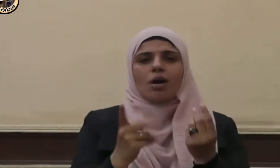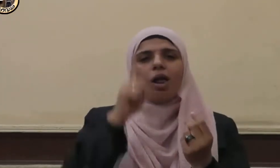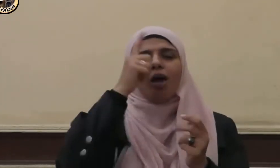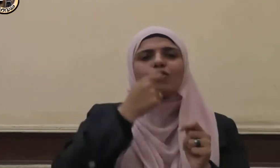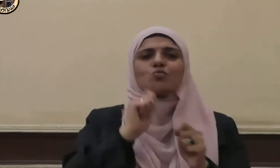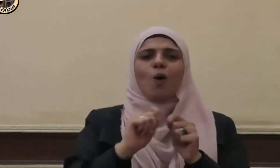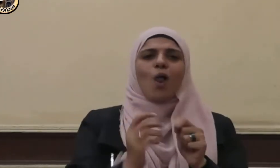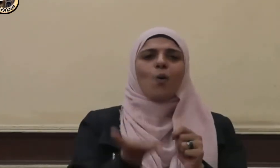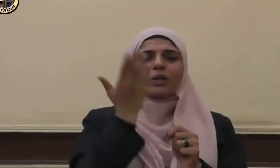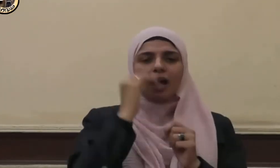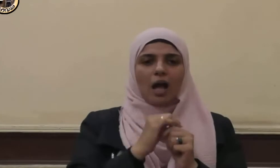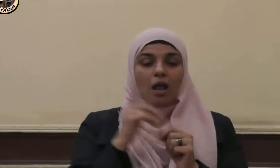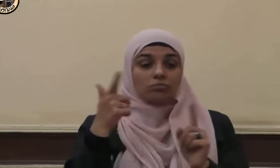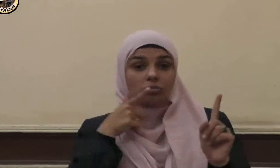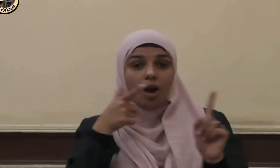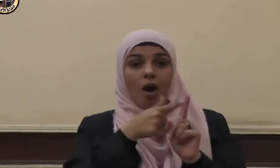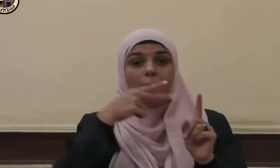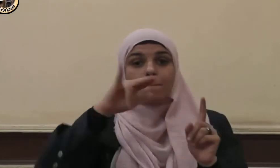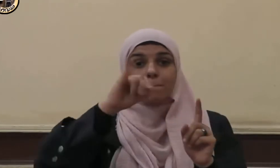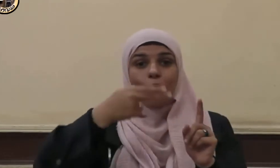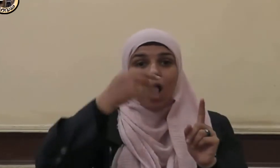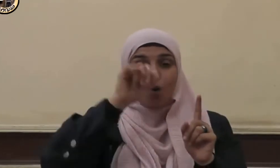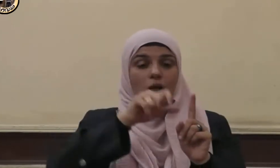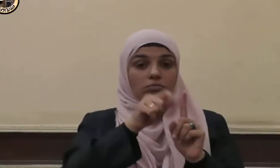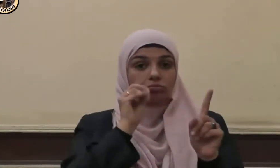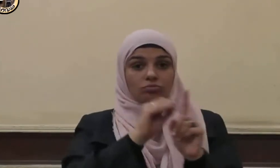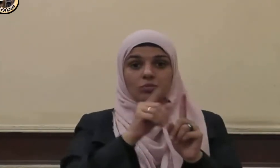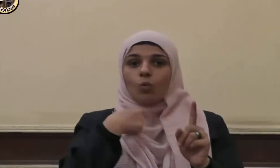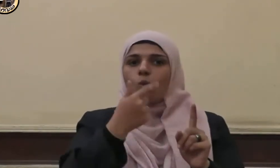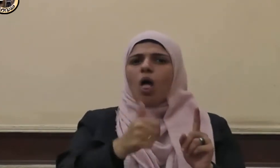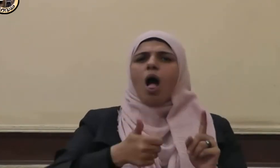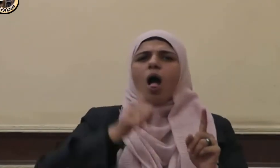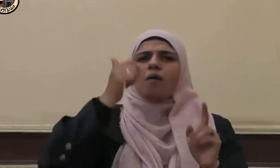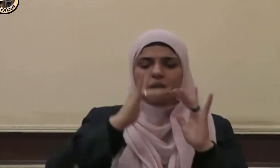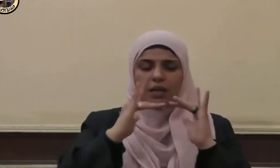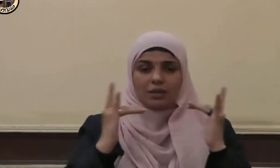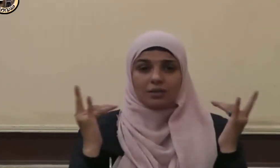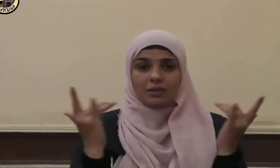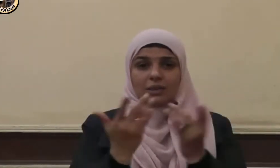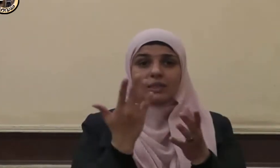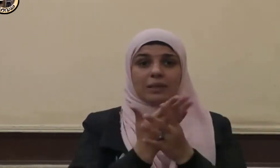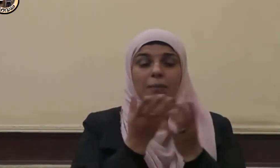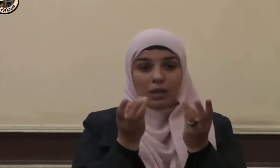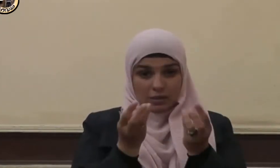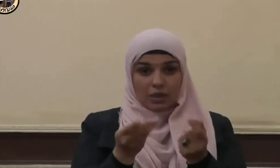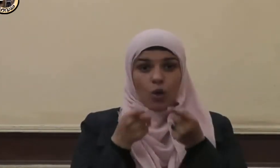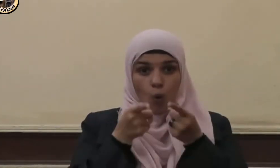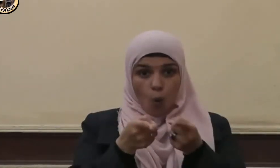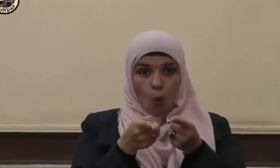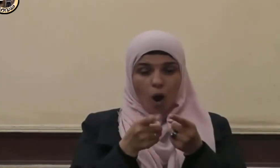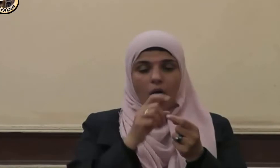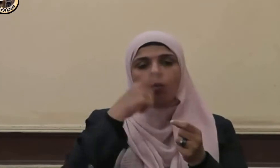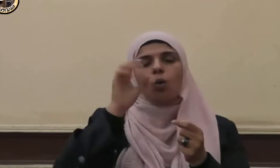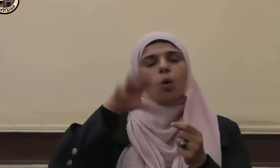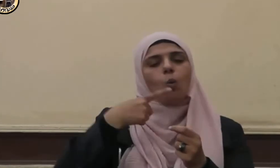قال آه الله ما أجلسكم إلا ذاك قالوا والله ما